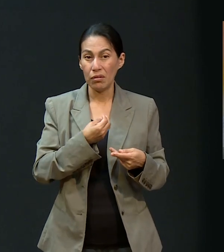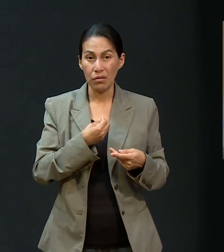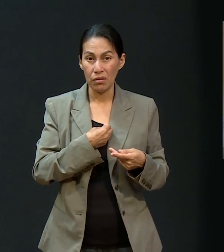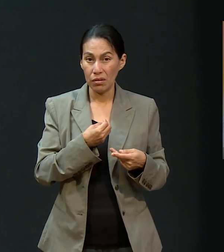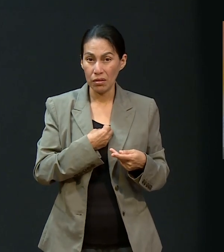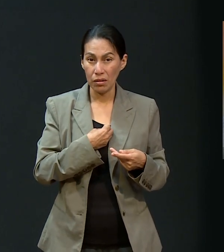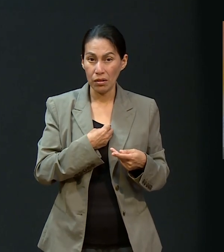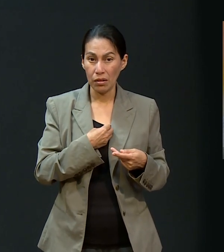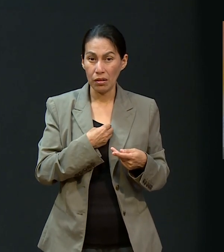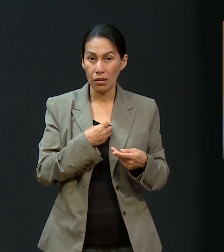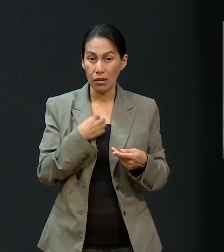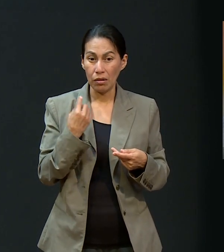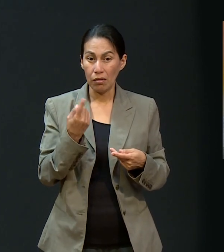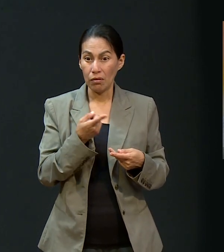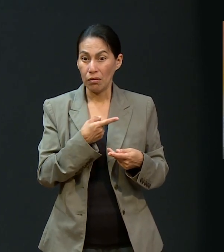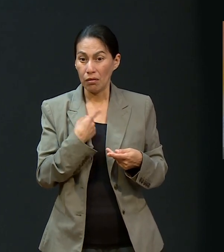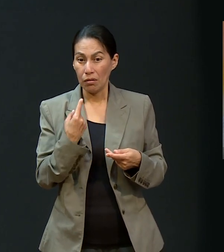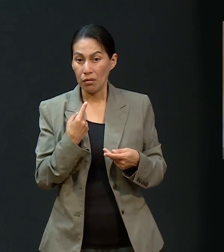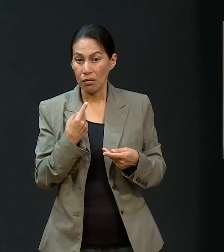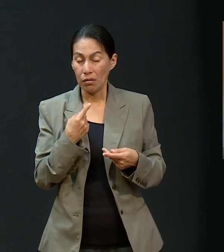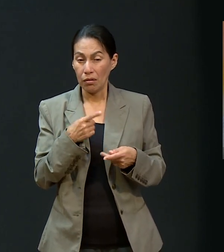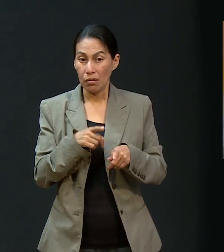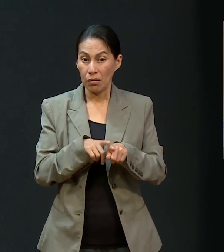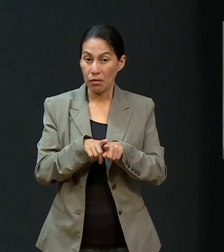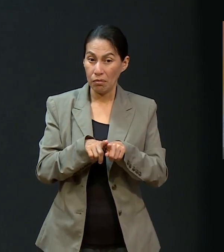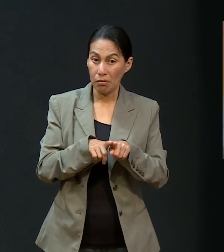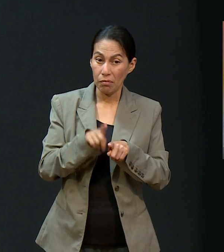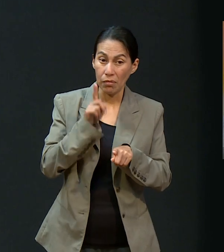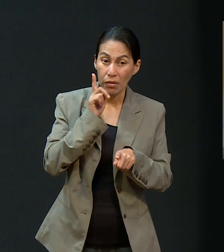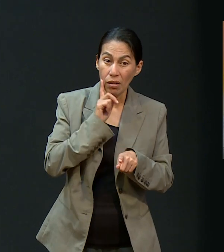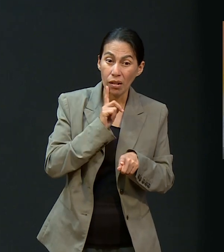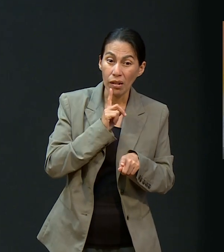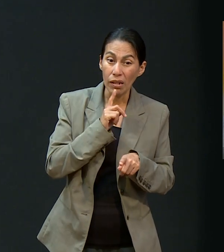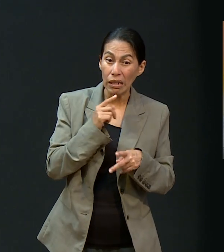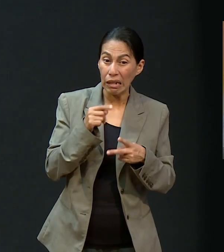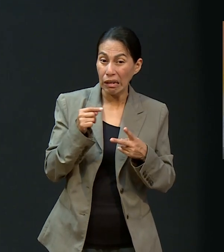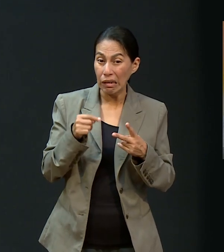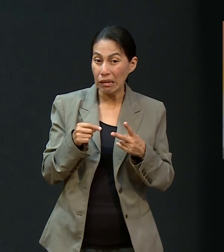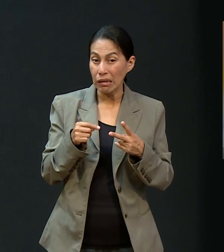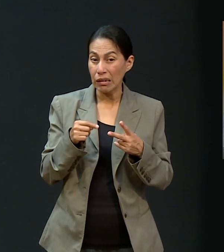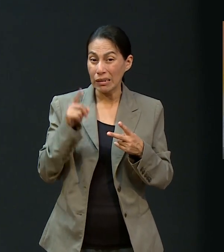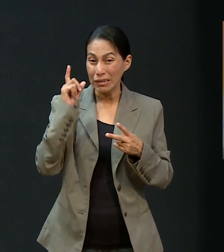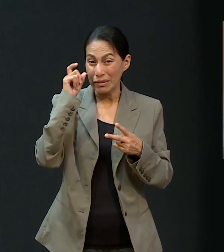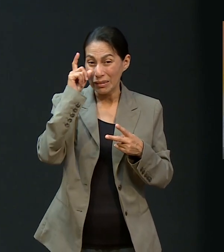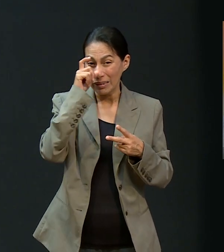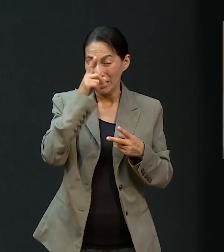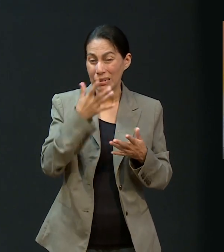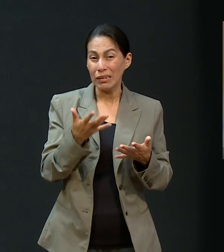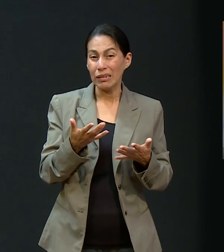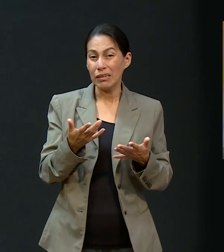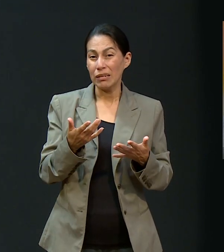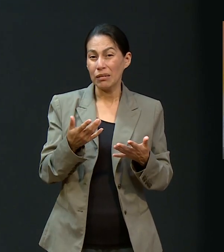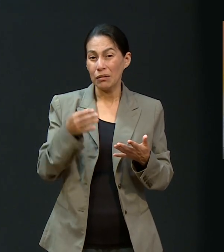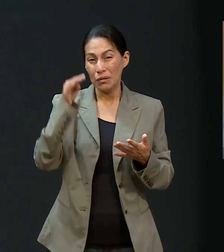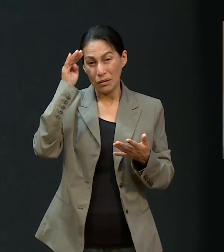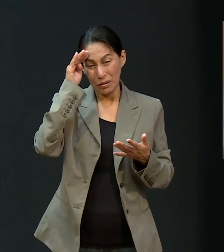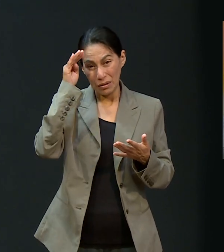Entonces, ya nos dábamos una idea con mis hermanas, mi papá, de que había regresado